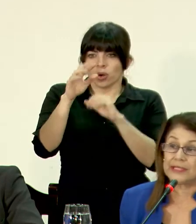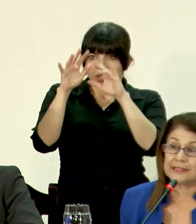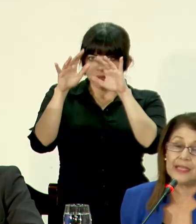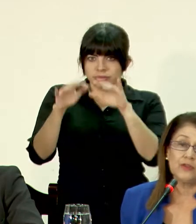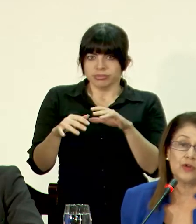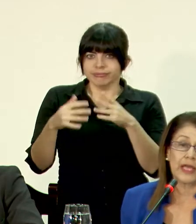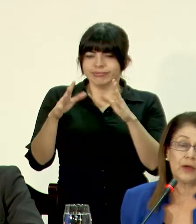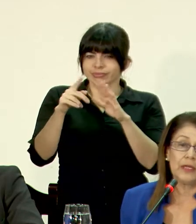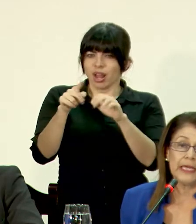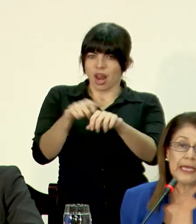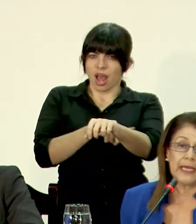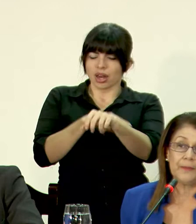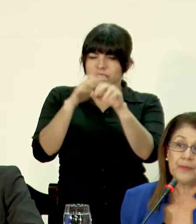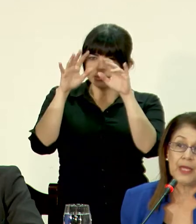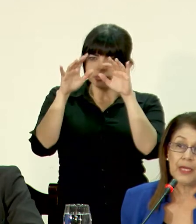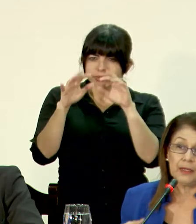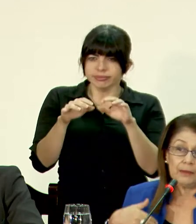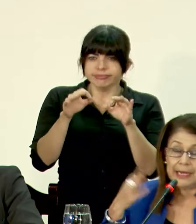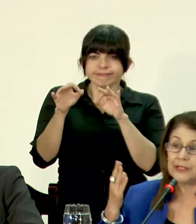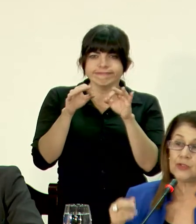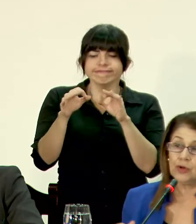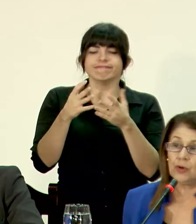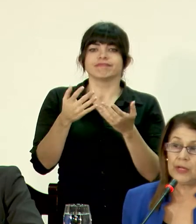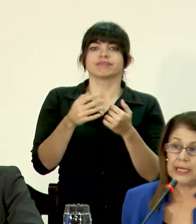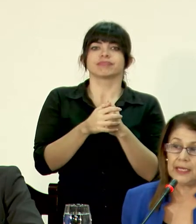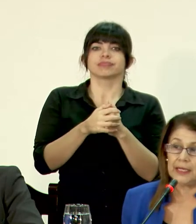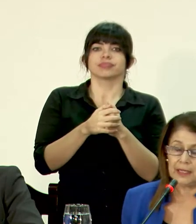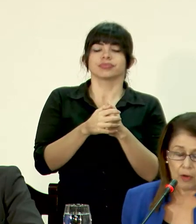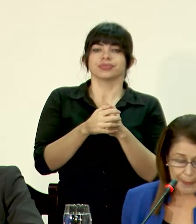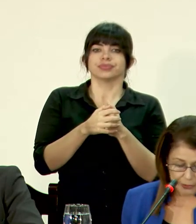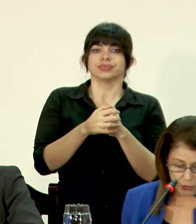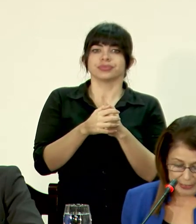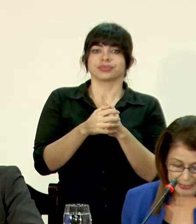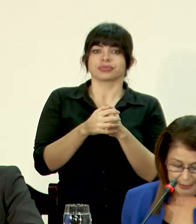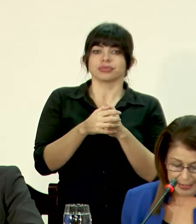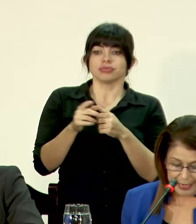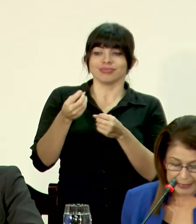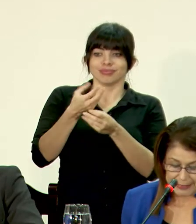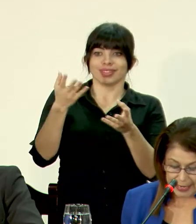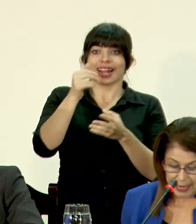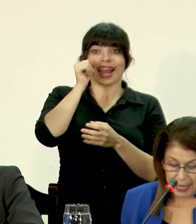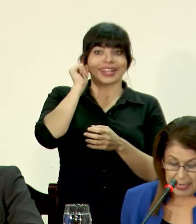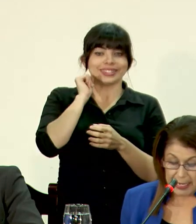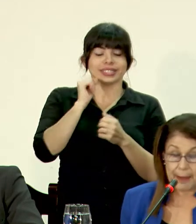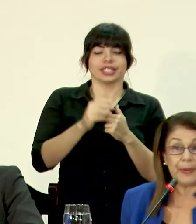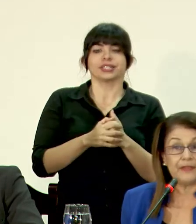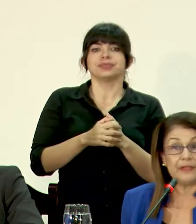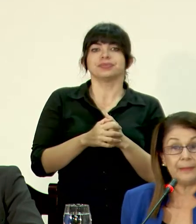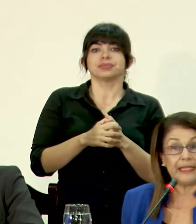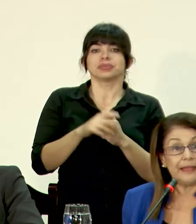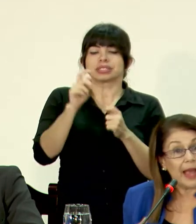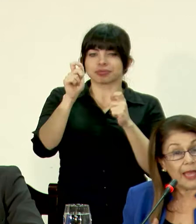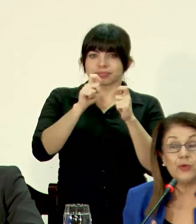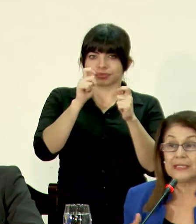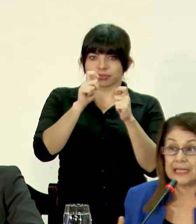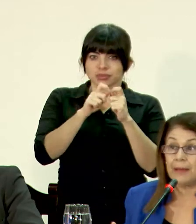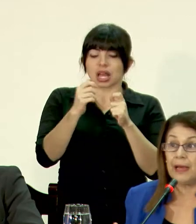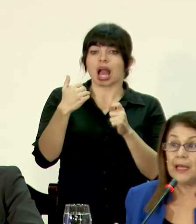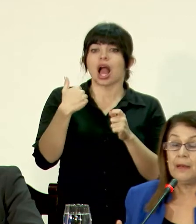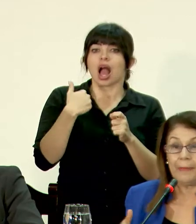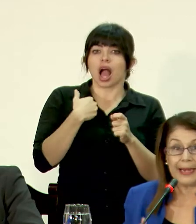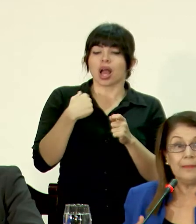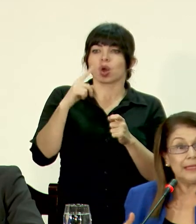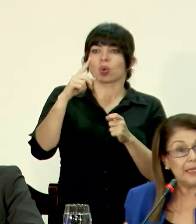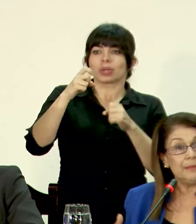artículo extenso que lanzó, compartió el día de ayer, que precisamente hay un